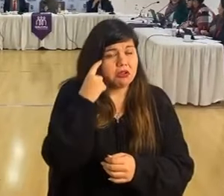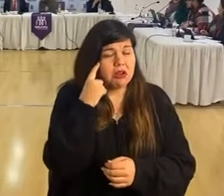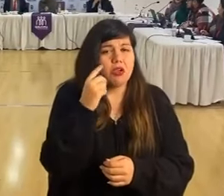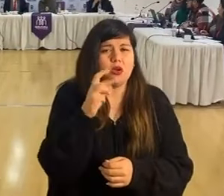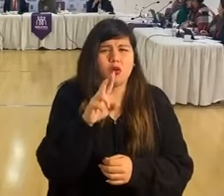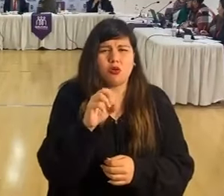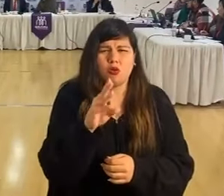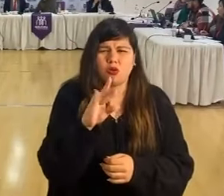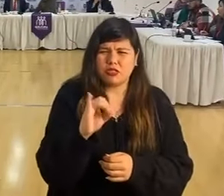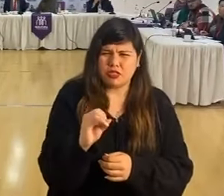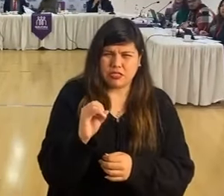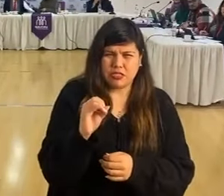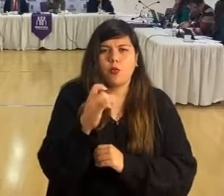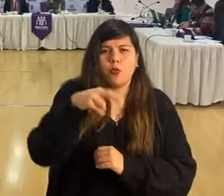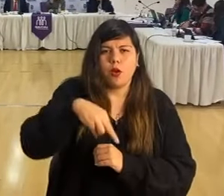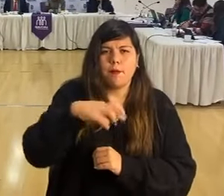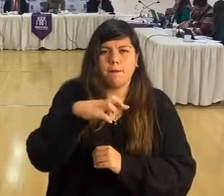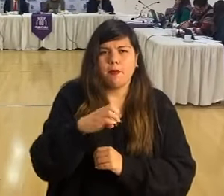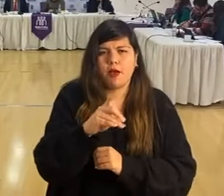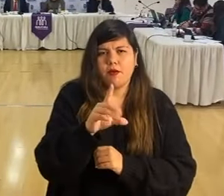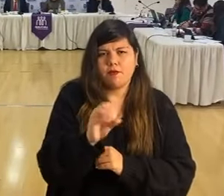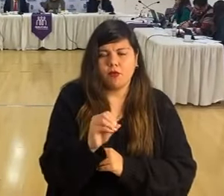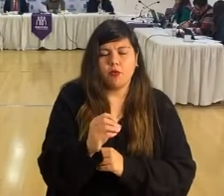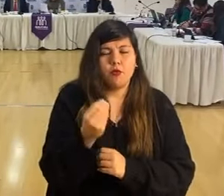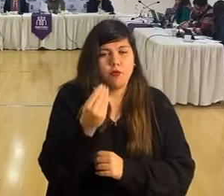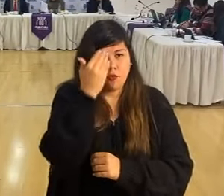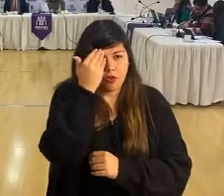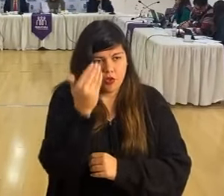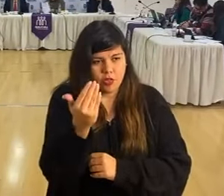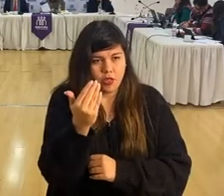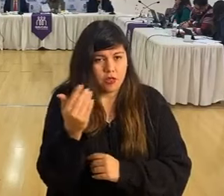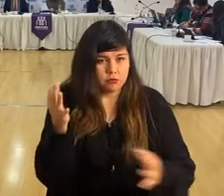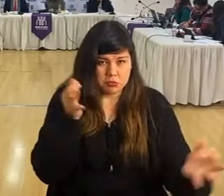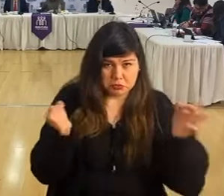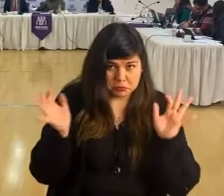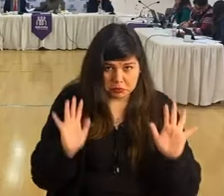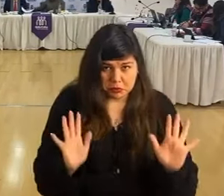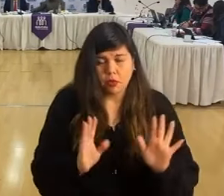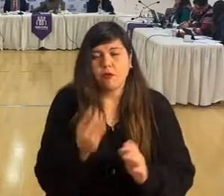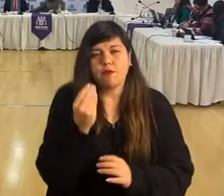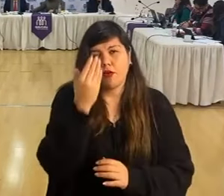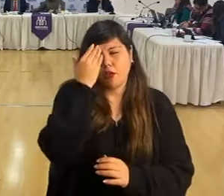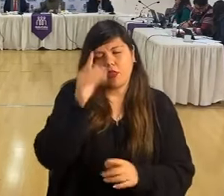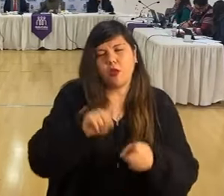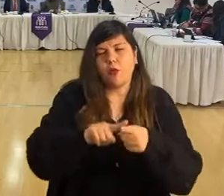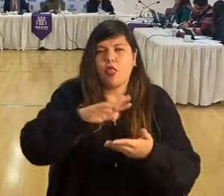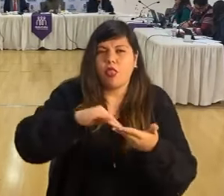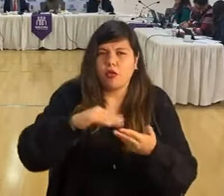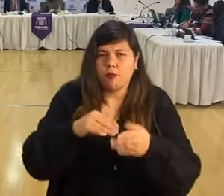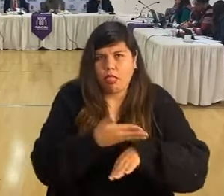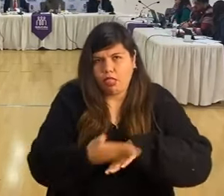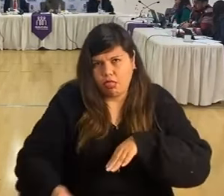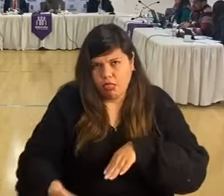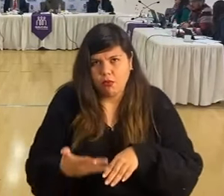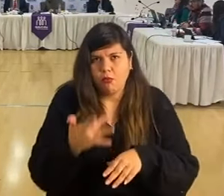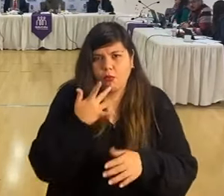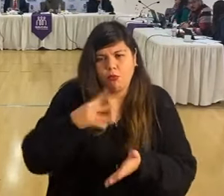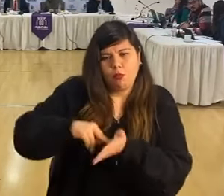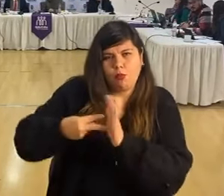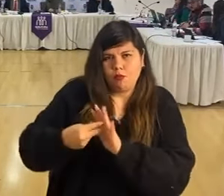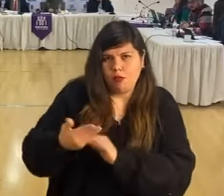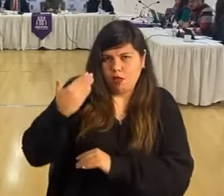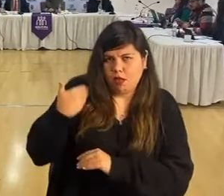Rocío se llama la profesora. Muy buenos días, ¿se escuchan? Muy buenos días, pido la disculpa por el atraso de un inconveniente, pero